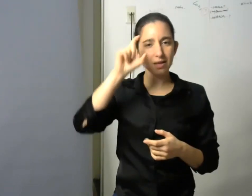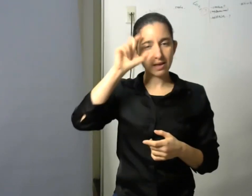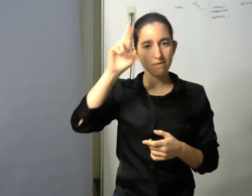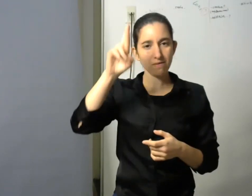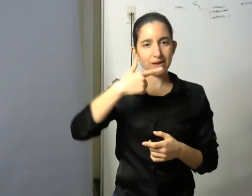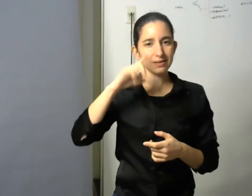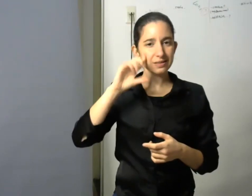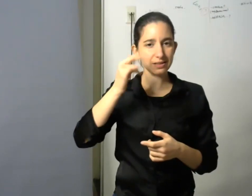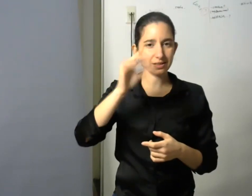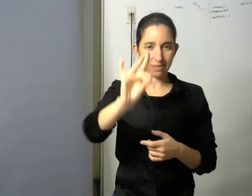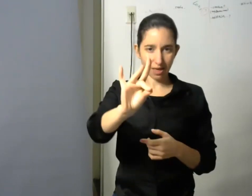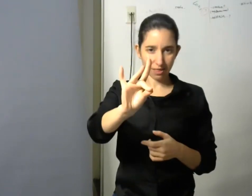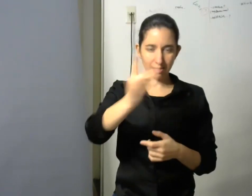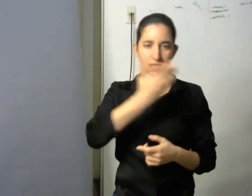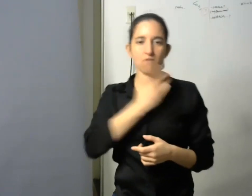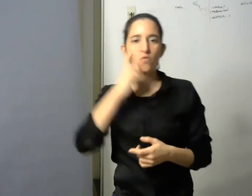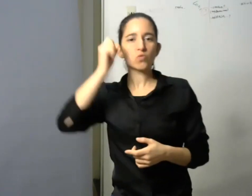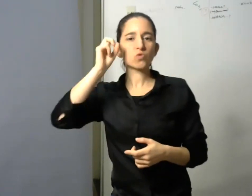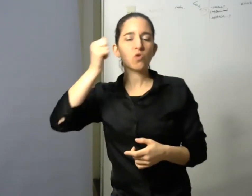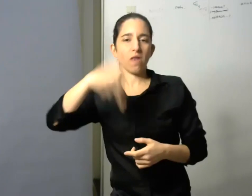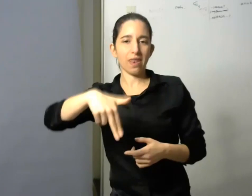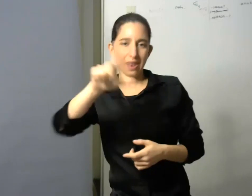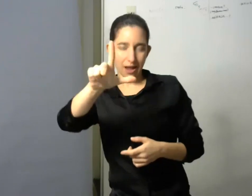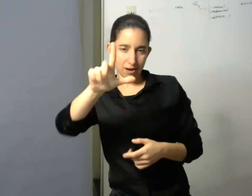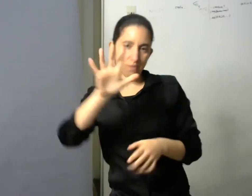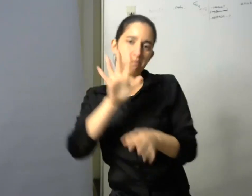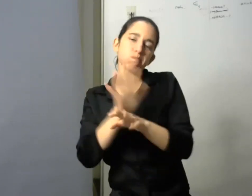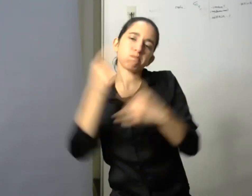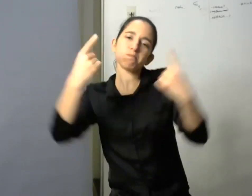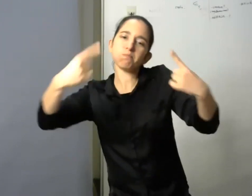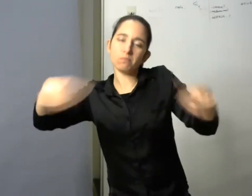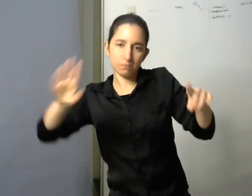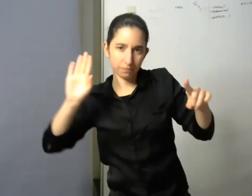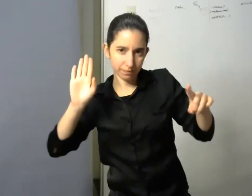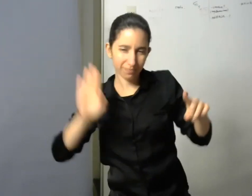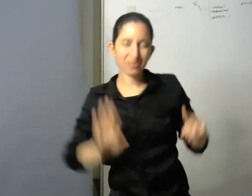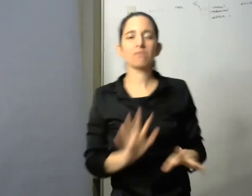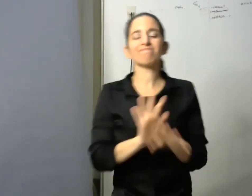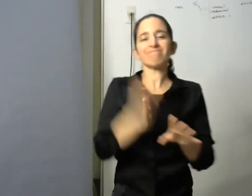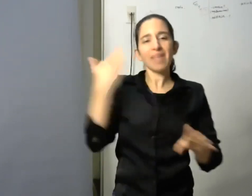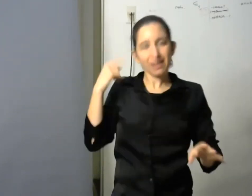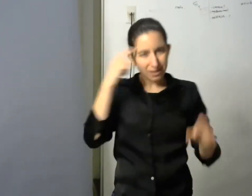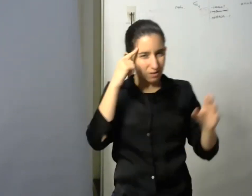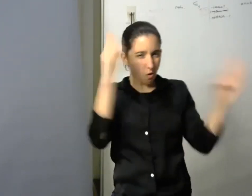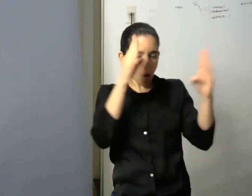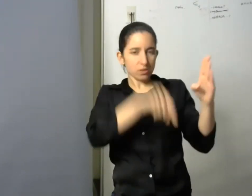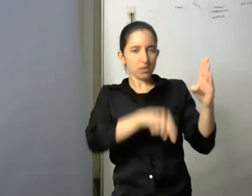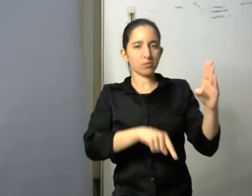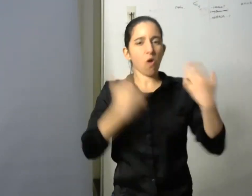haciendo es corriéndonos de ese paradigma de la normalidad y de la patología y del déficit y acercándonos